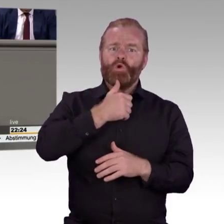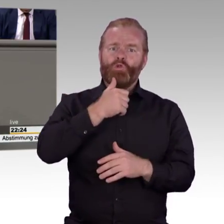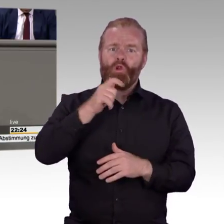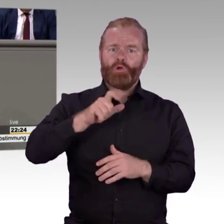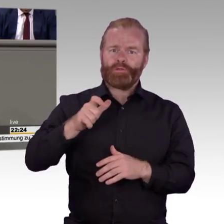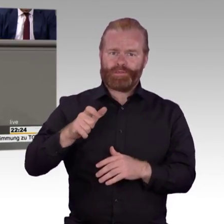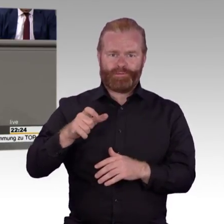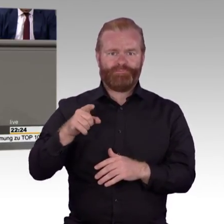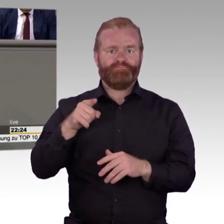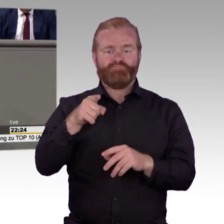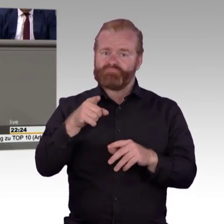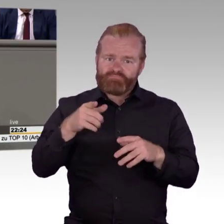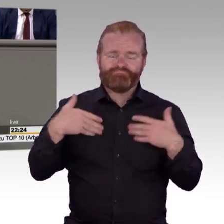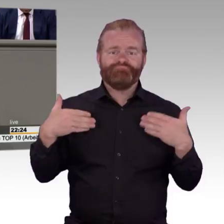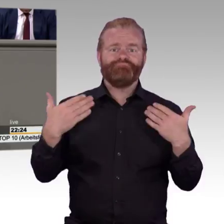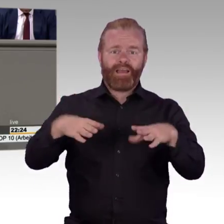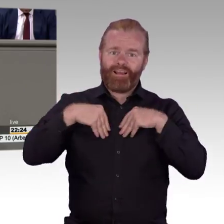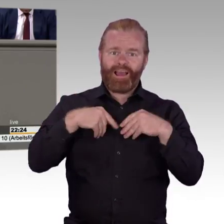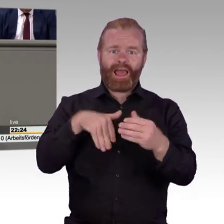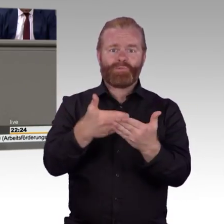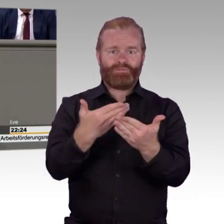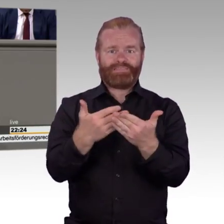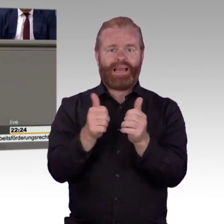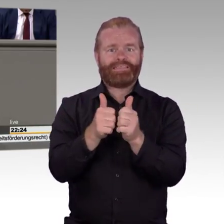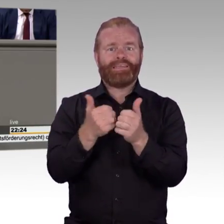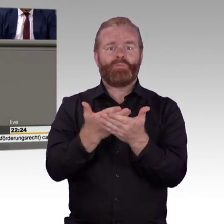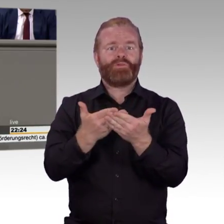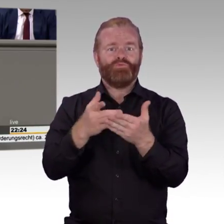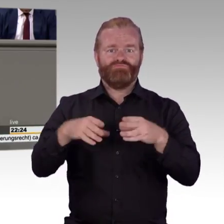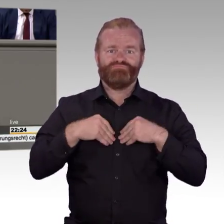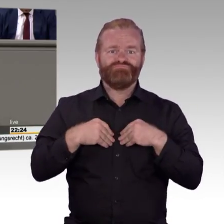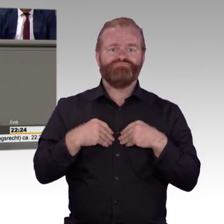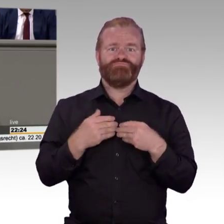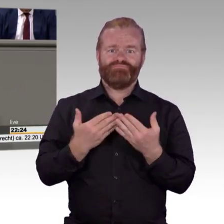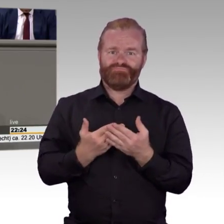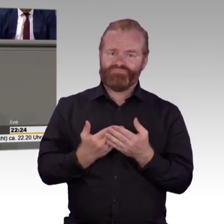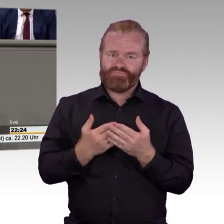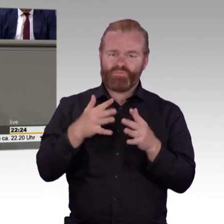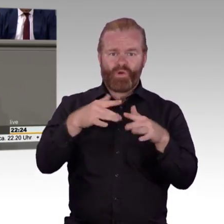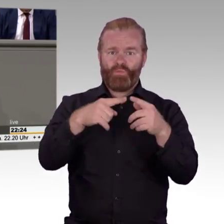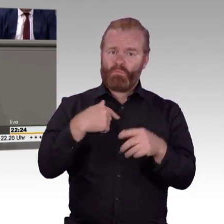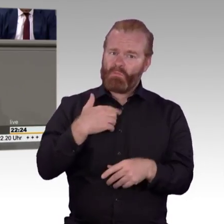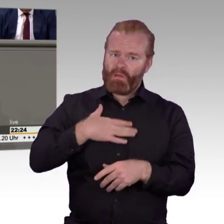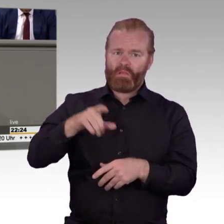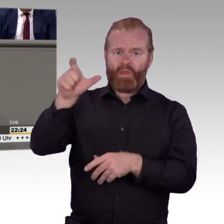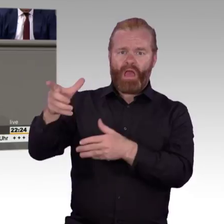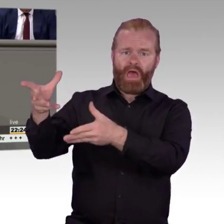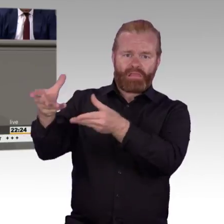Sprach- und Bildungsdefizite auch viel zu tun haben, dass wir hier Menschen Zukunft geben können. Deswegen ist es gut, dass wir dieses Angebot